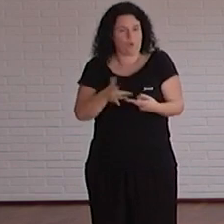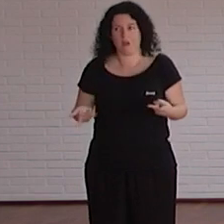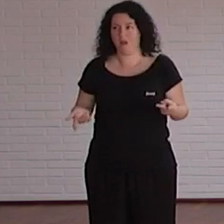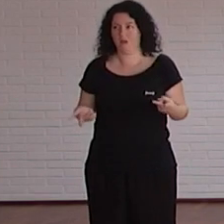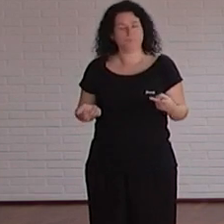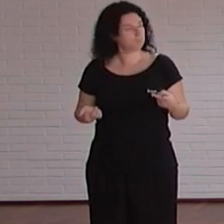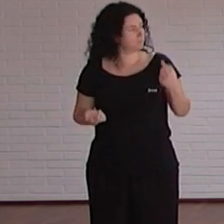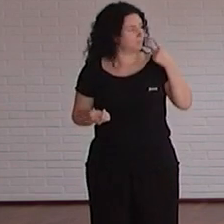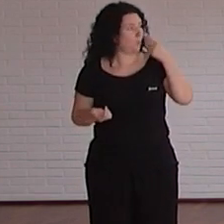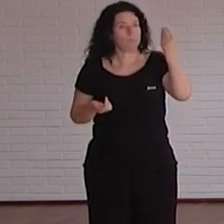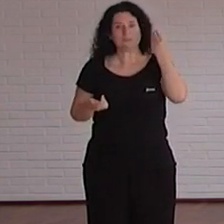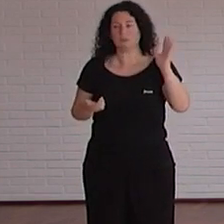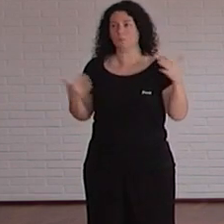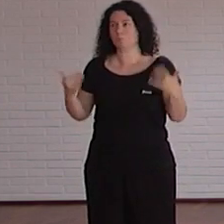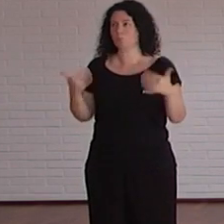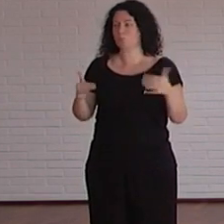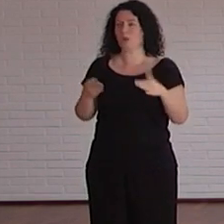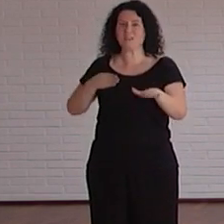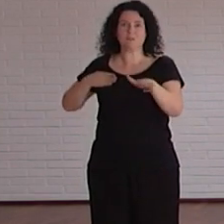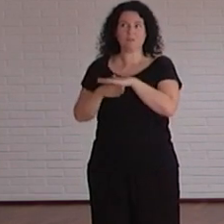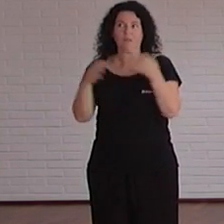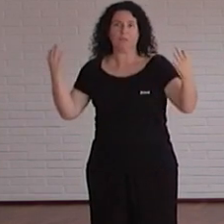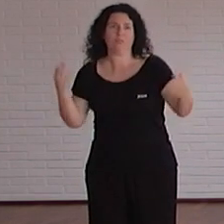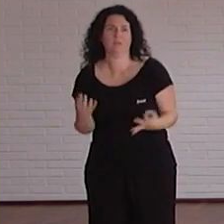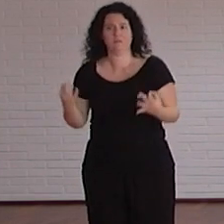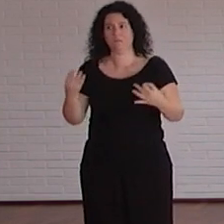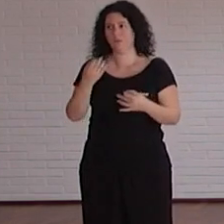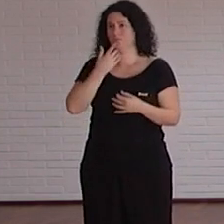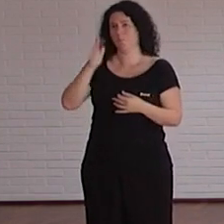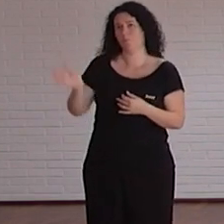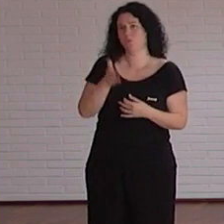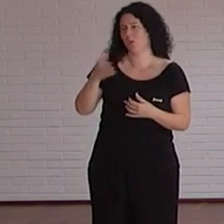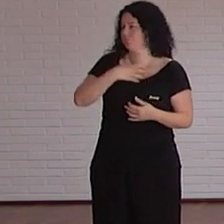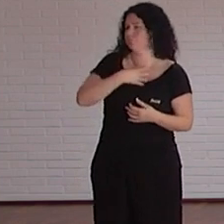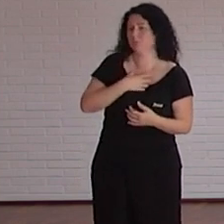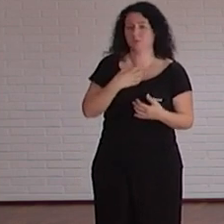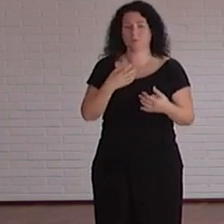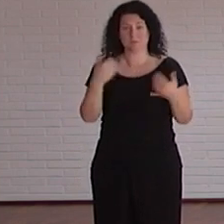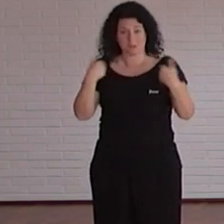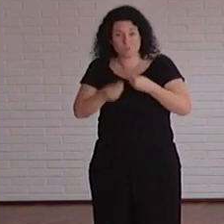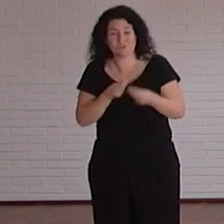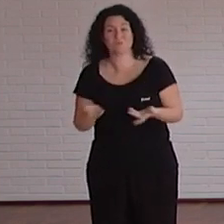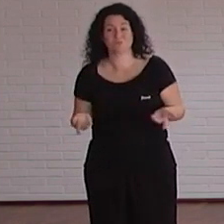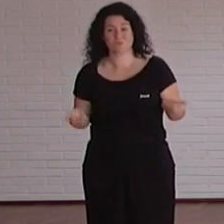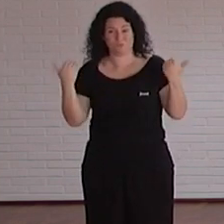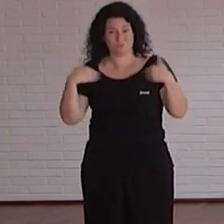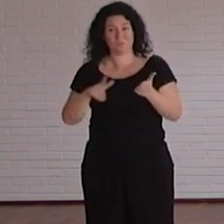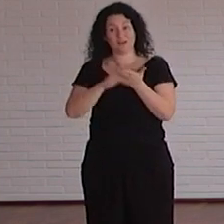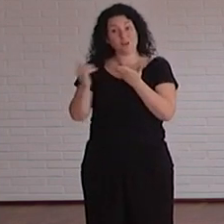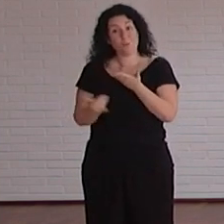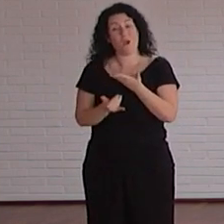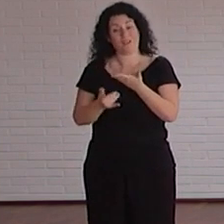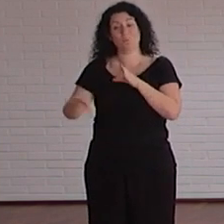ser qué susto vamos a tener que implementar la accesibilidad para poder cobrar la productividad ya lo hemos hecho lo hicimos con el lenguaje